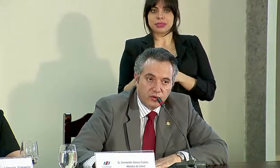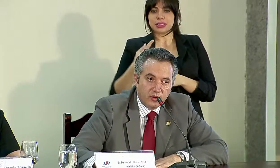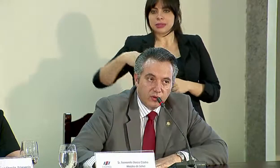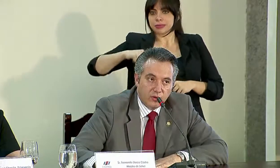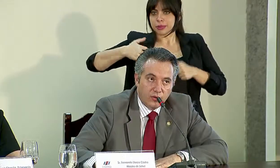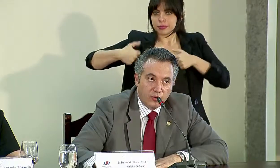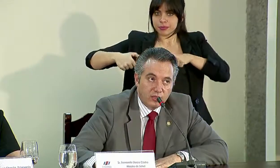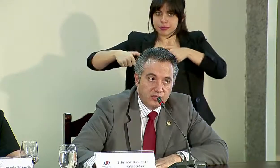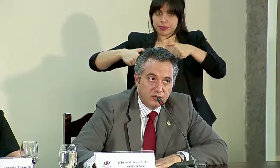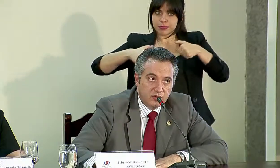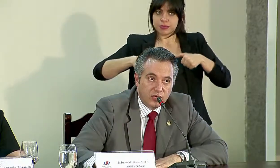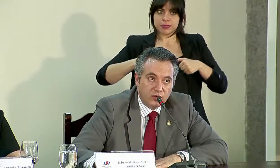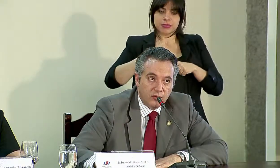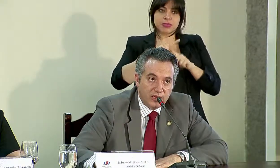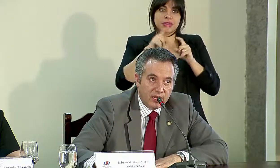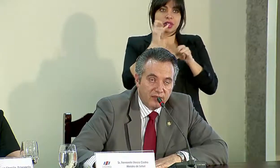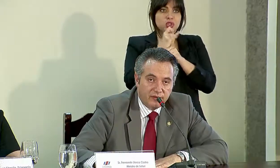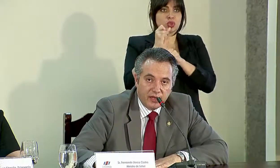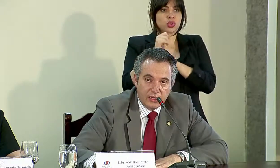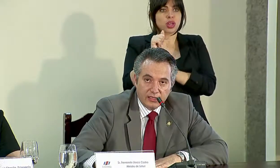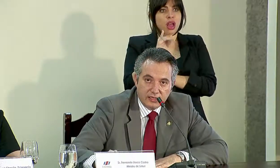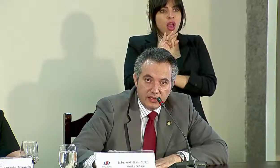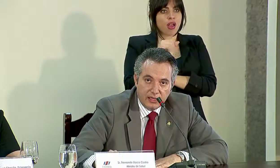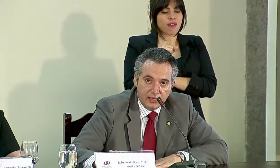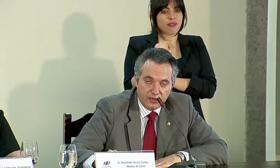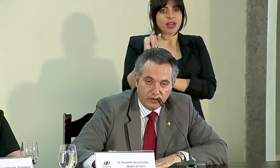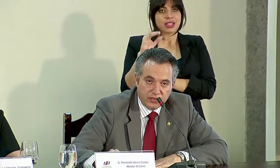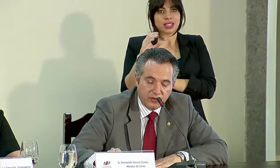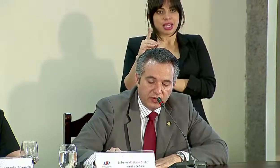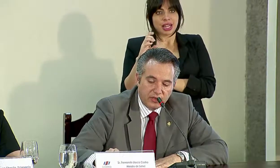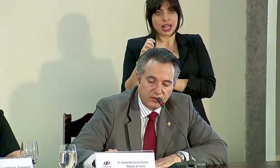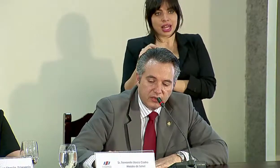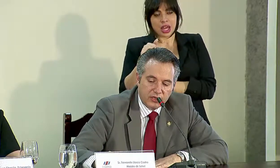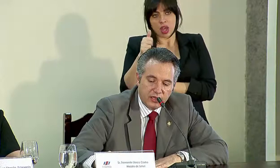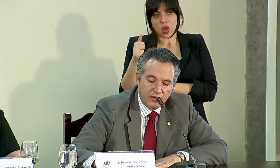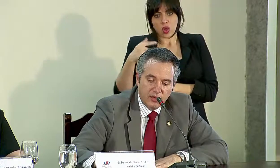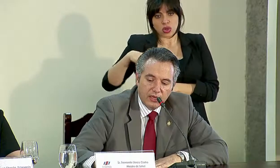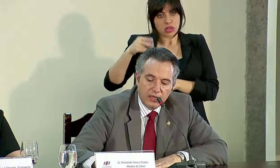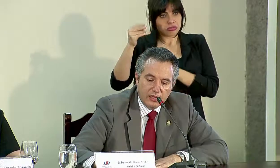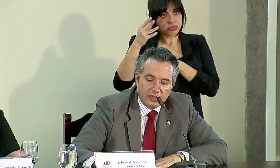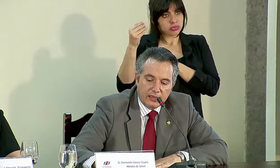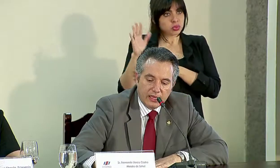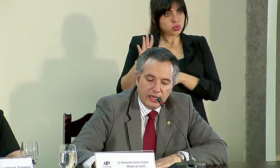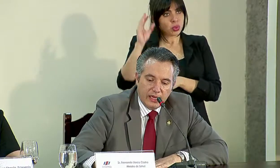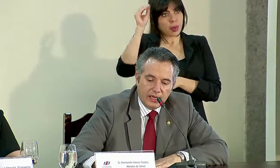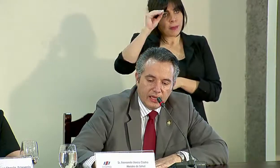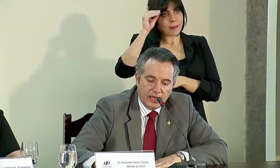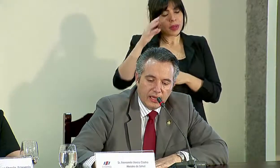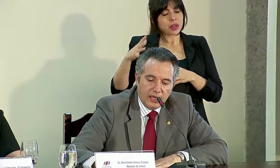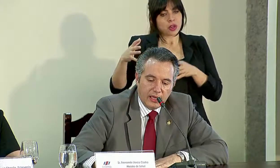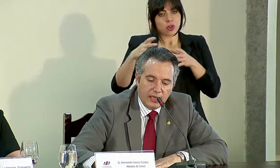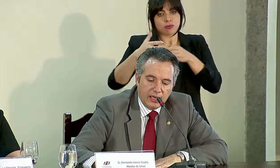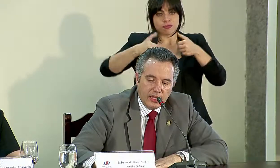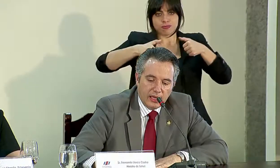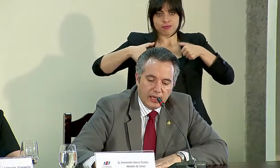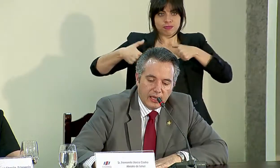concordamos con instituciones como el IAFA, el ICD y otras que habían emitido criterio, de que